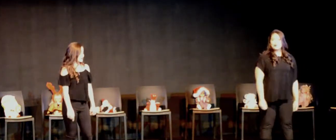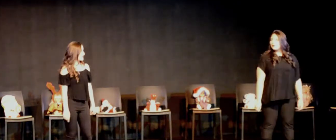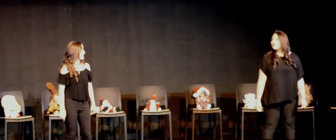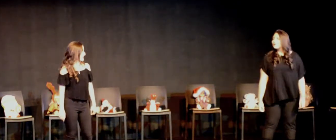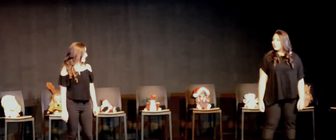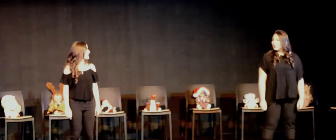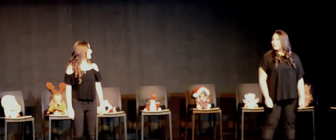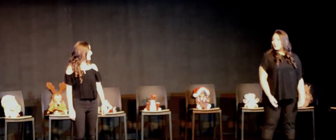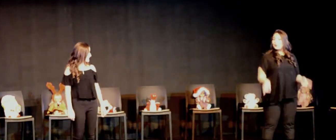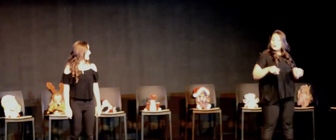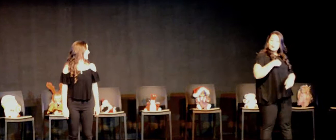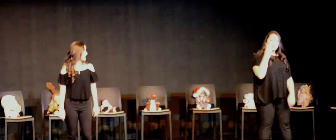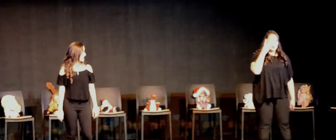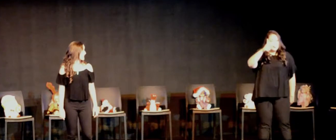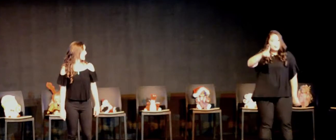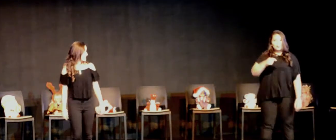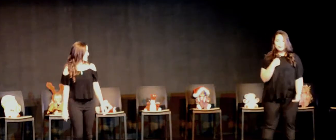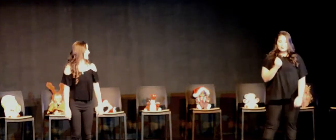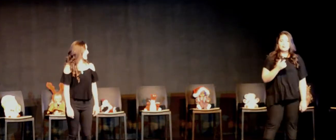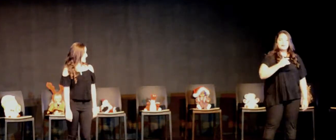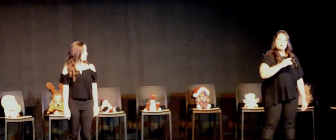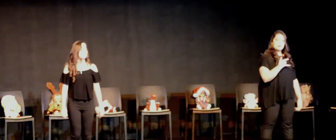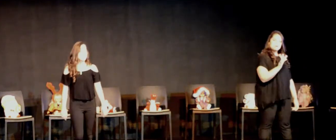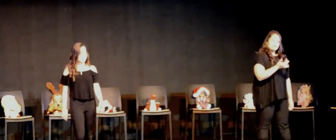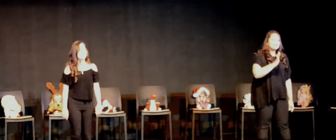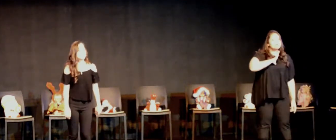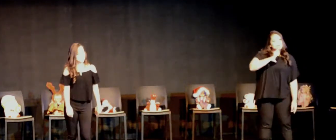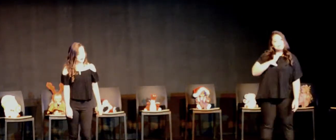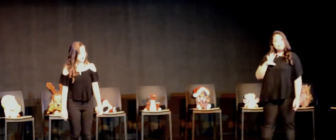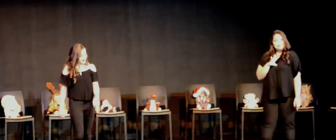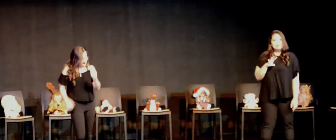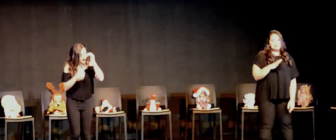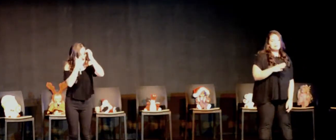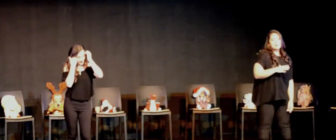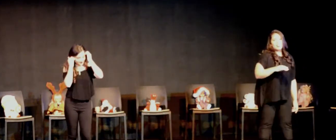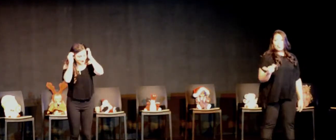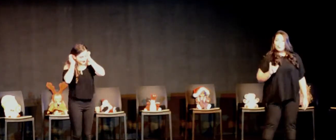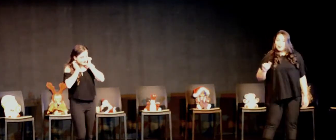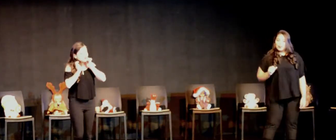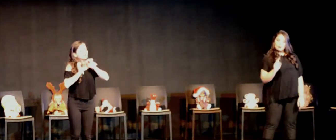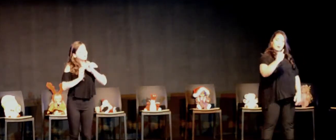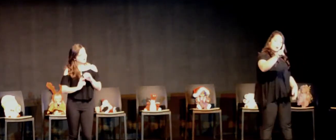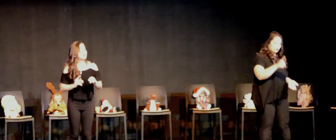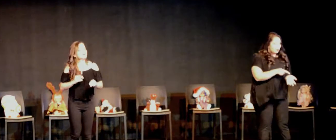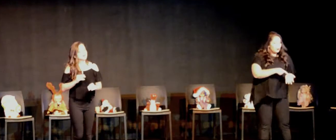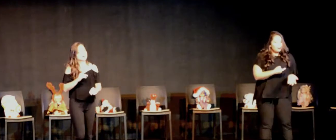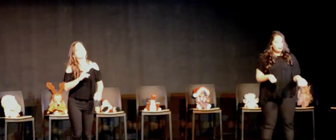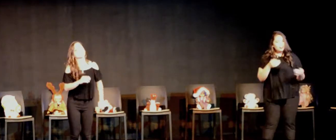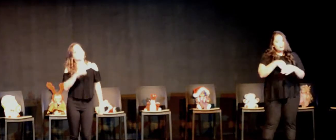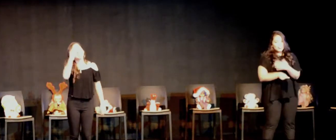Cuando te vi tuve un buen presentimiento De esos que llegan una vez